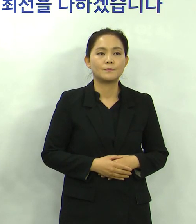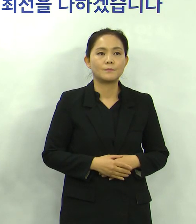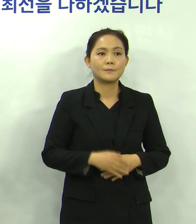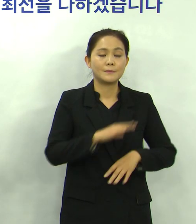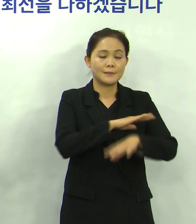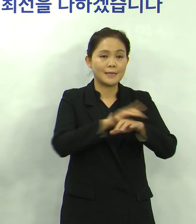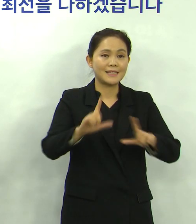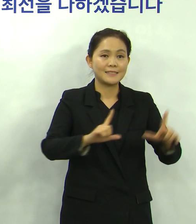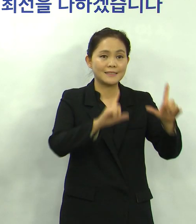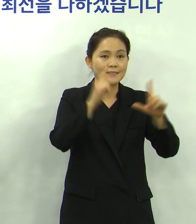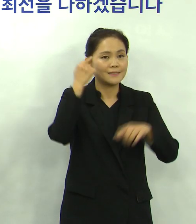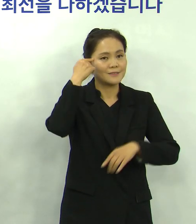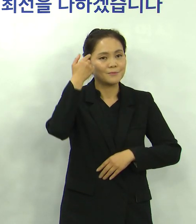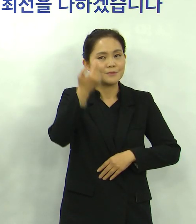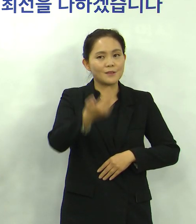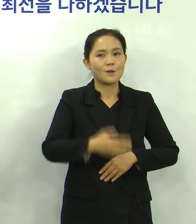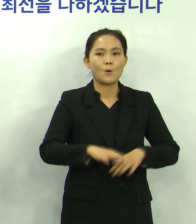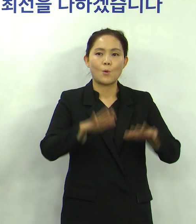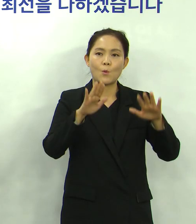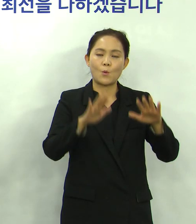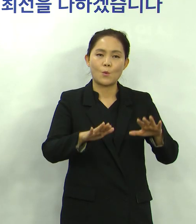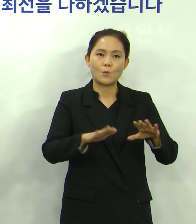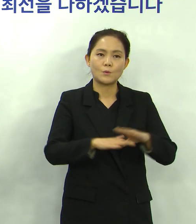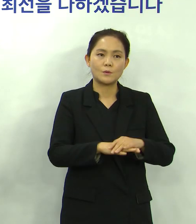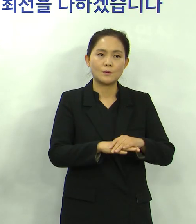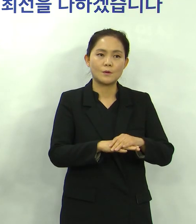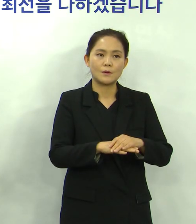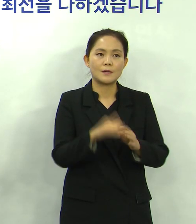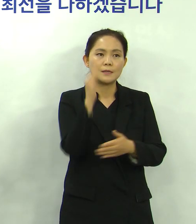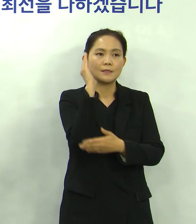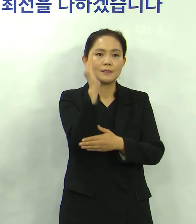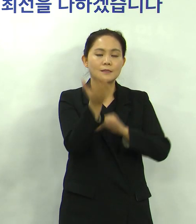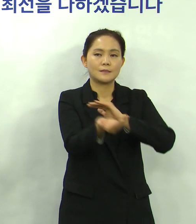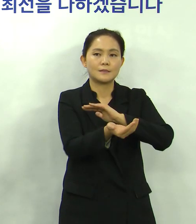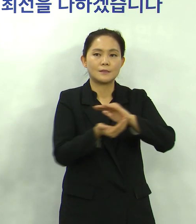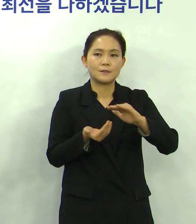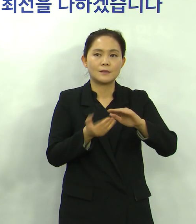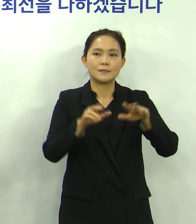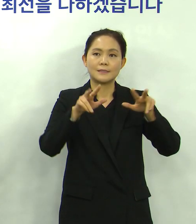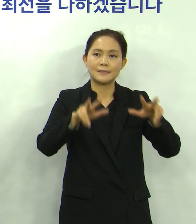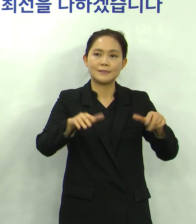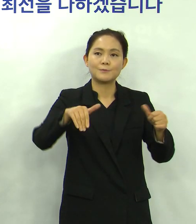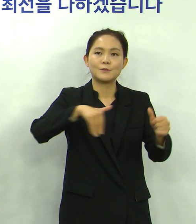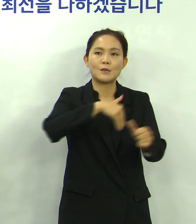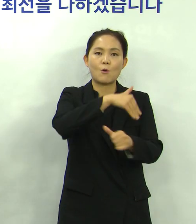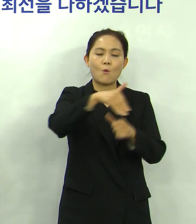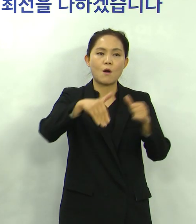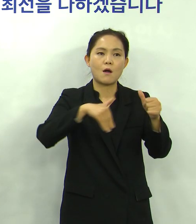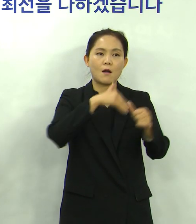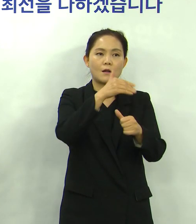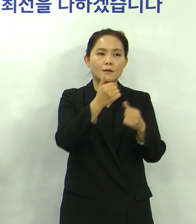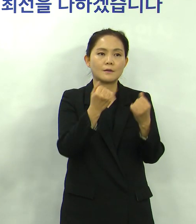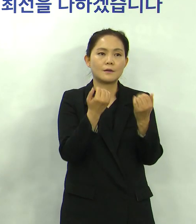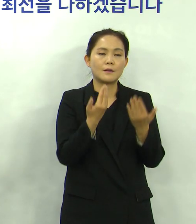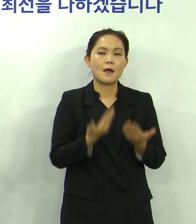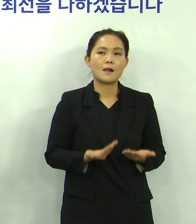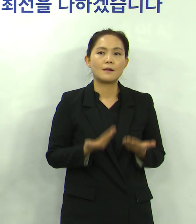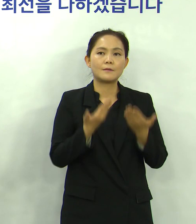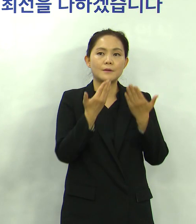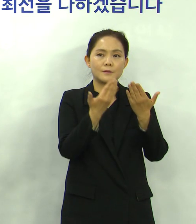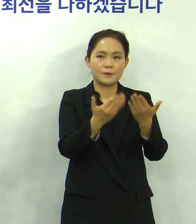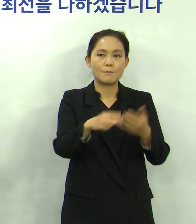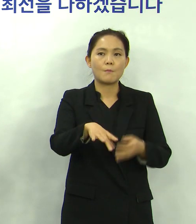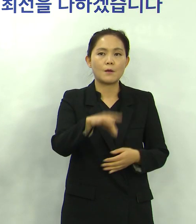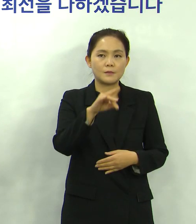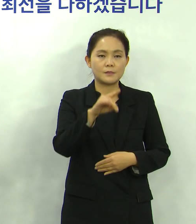보내셨습니까 오늘 본론에 들어가기 전에 현 상황을 하나 말씀을 드리고 본론을